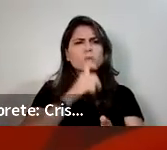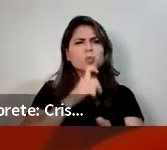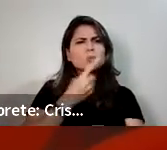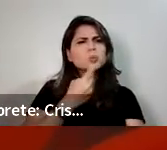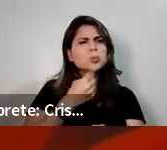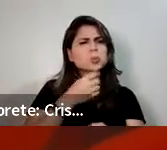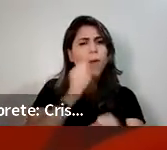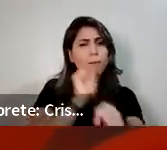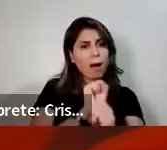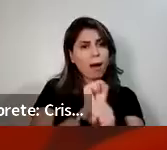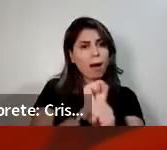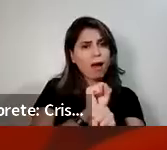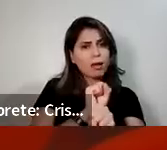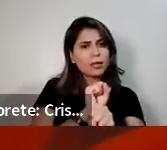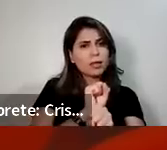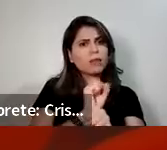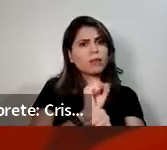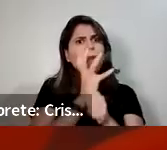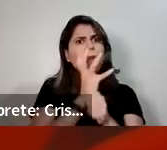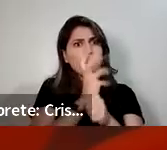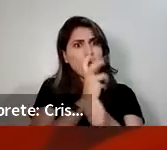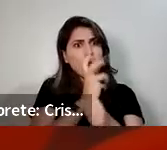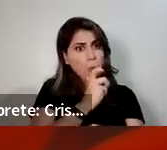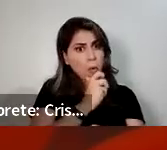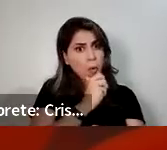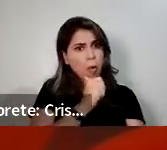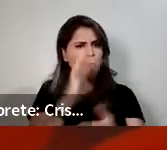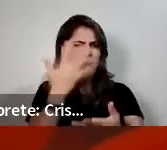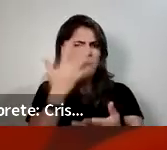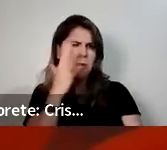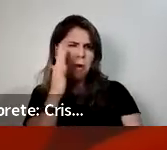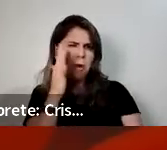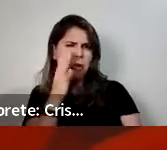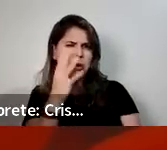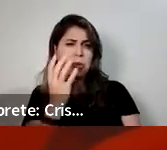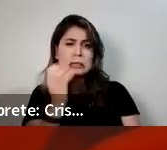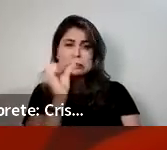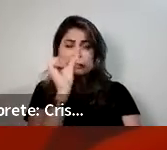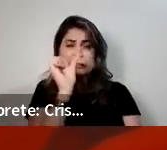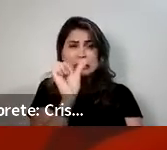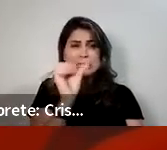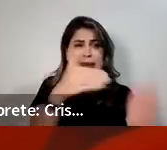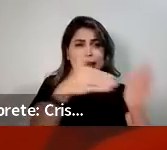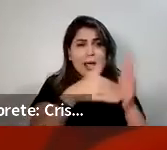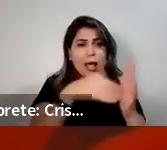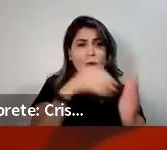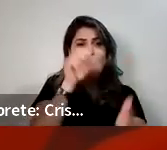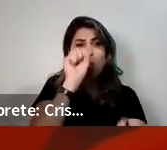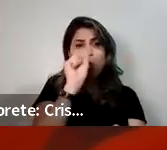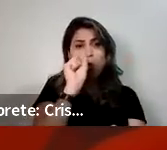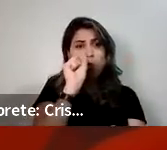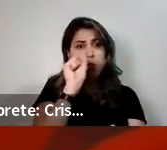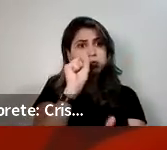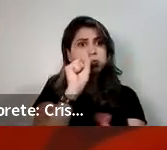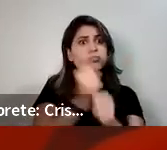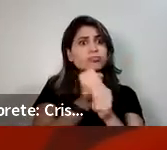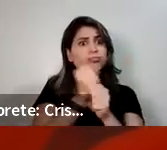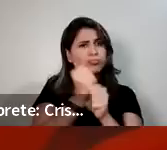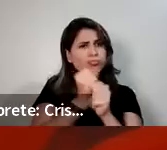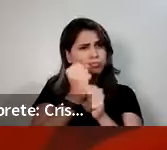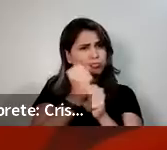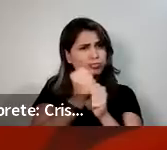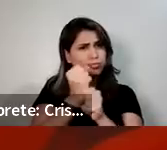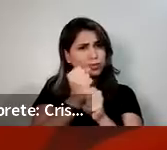durante seis a oito anos, eu achei, né, quando eu estava pesquisando, estudando mais sobre o tema, falei, meu Deus, de seis a oito